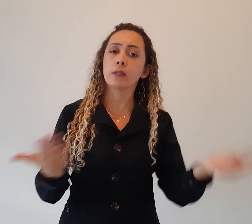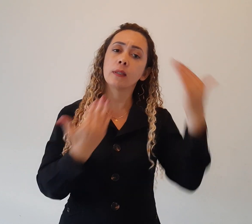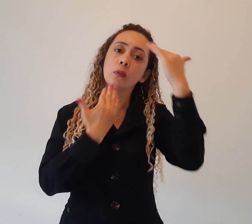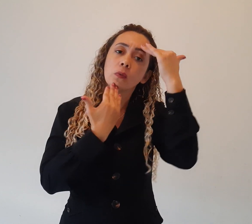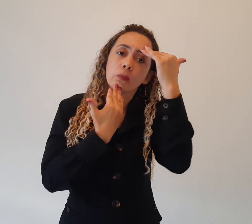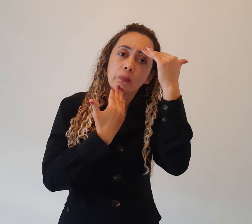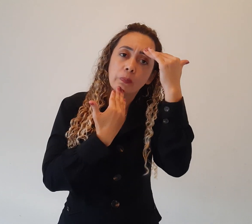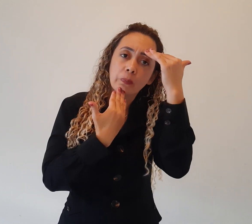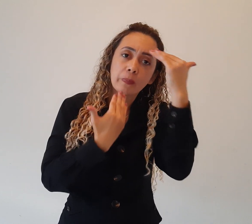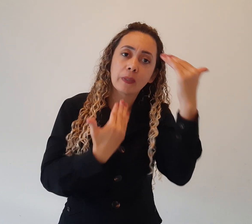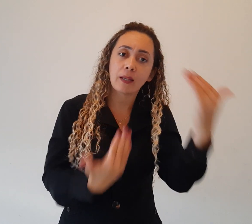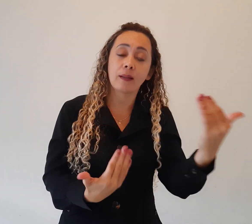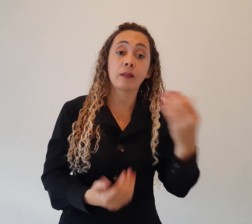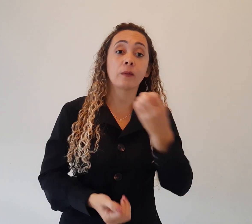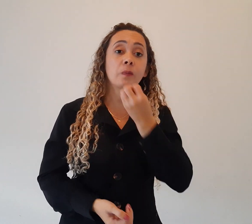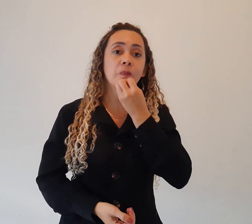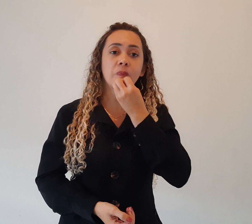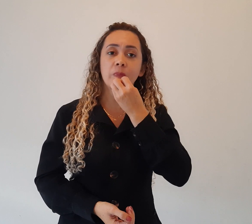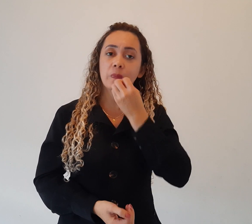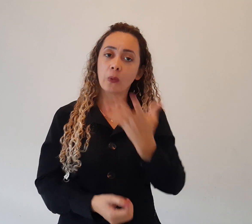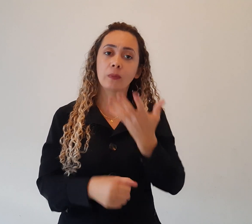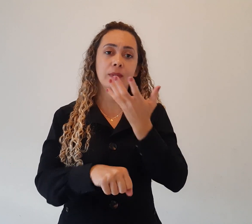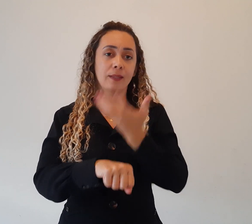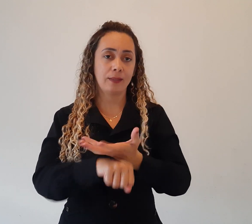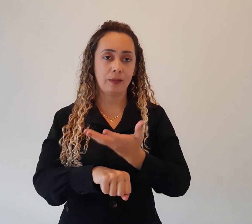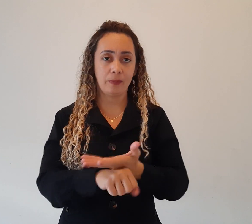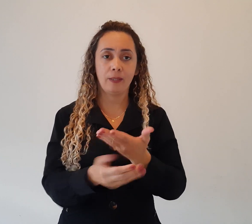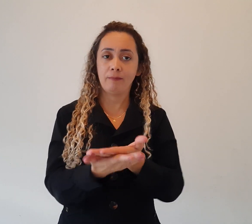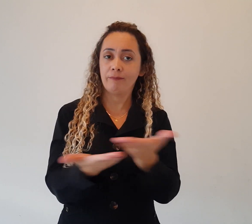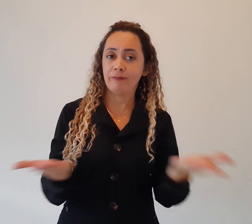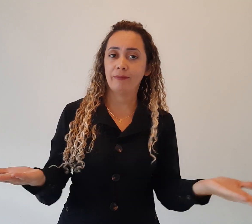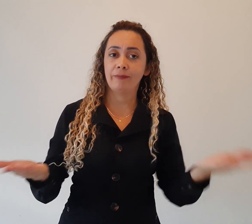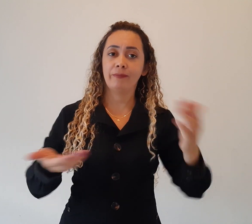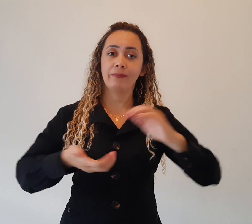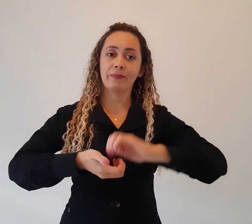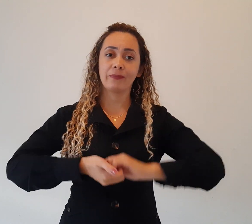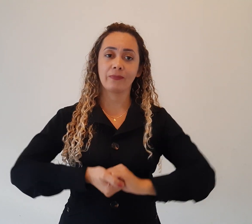e uma boa disciplina para todos. Tchau.